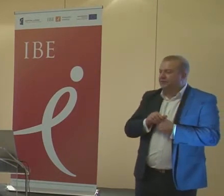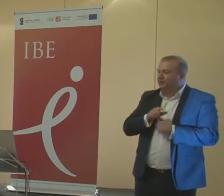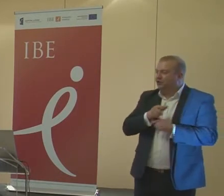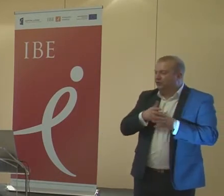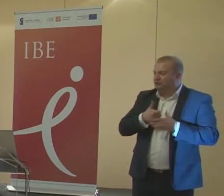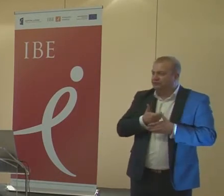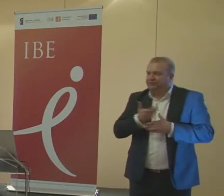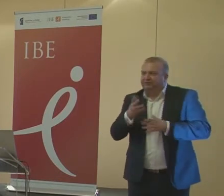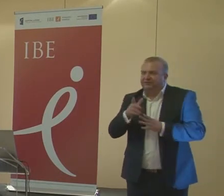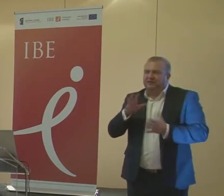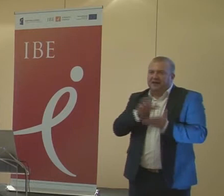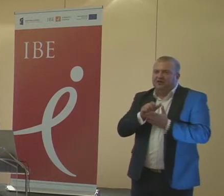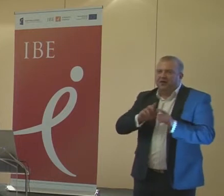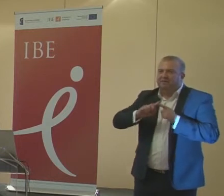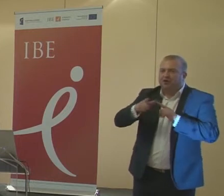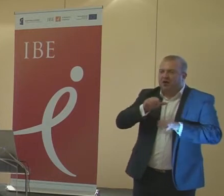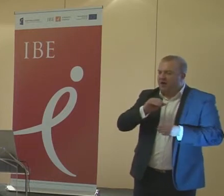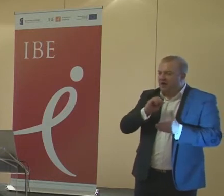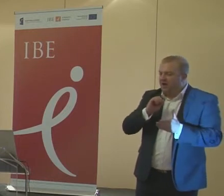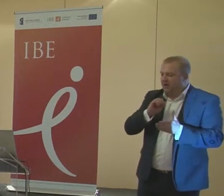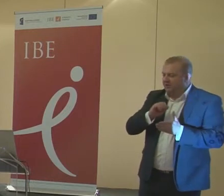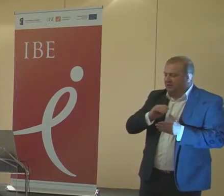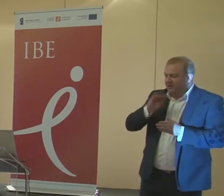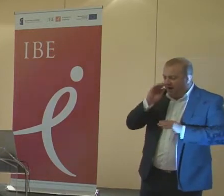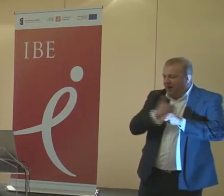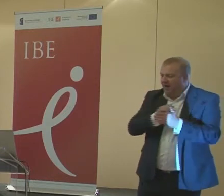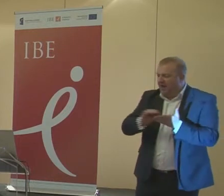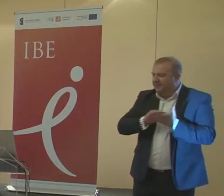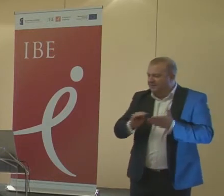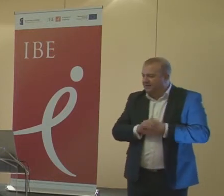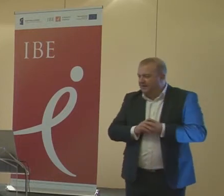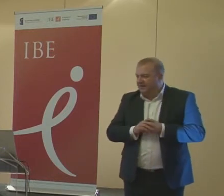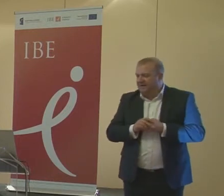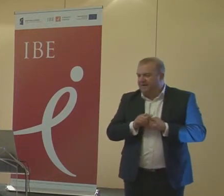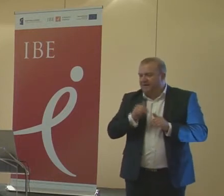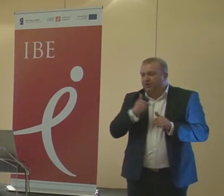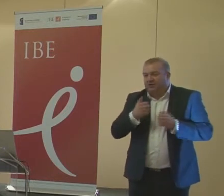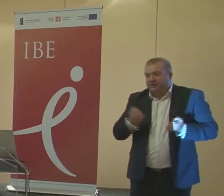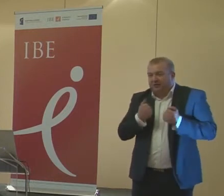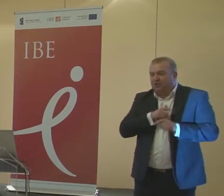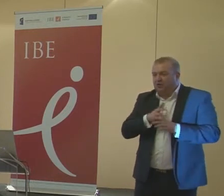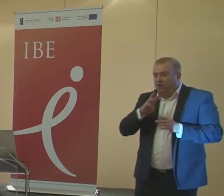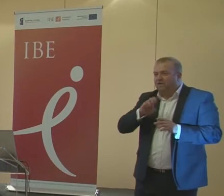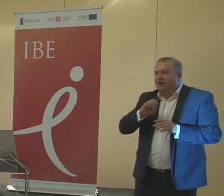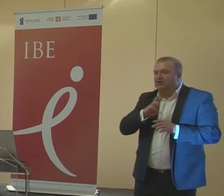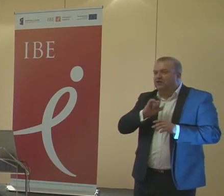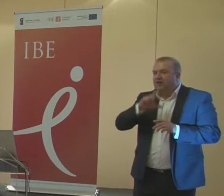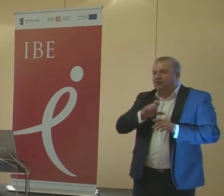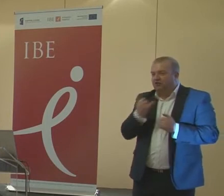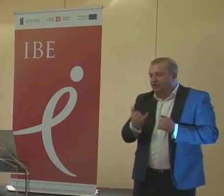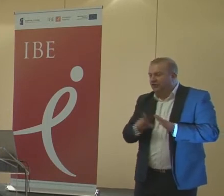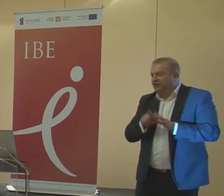szereg zajęć pozalekcyjnych, które starają się uwrażliwiać dzieci, ale i też akcentować ich